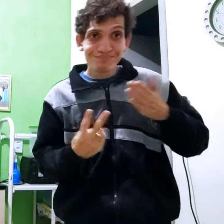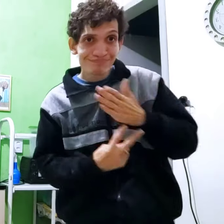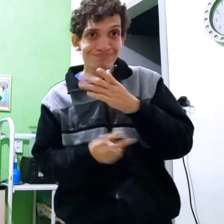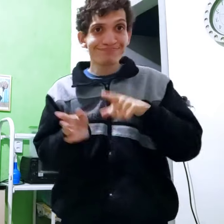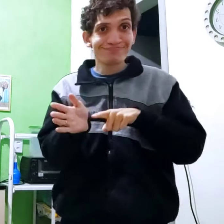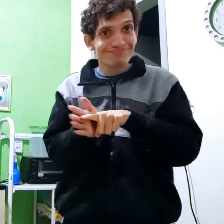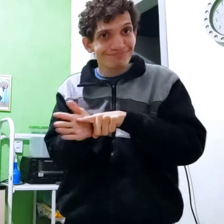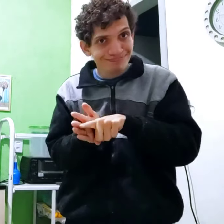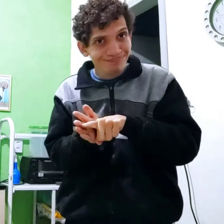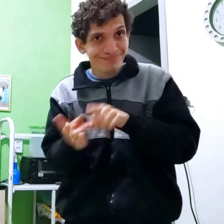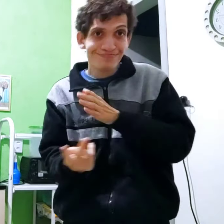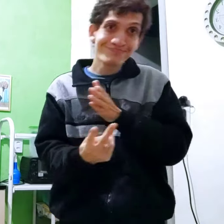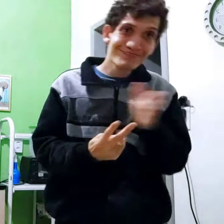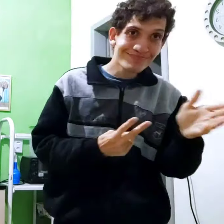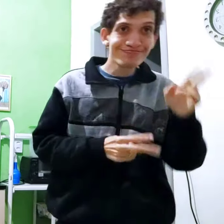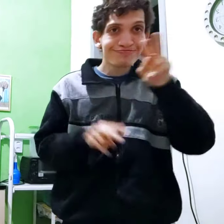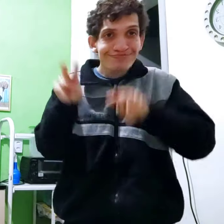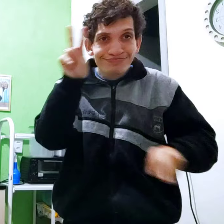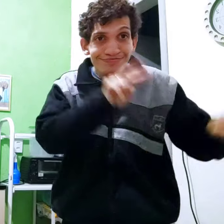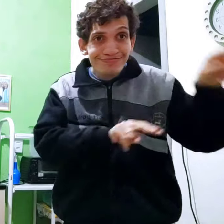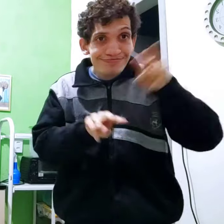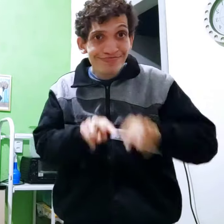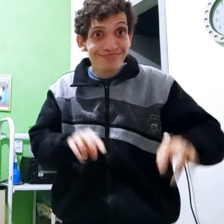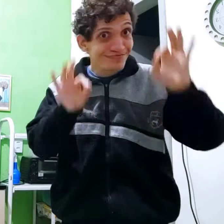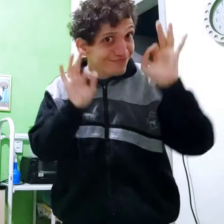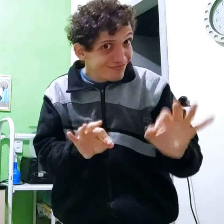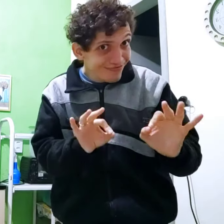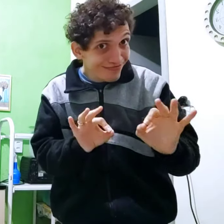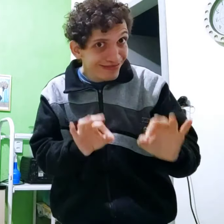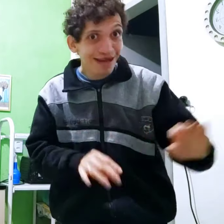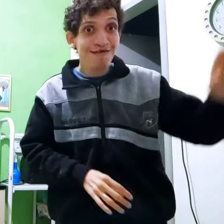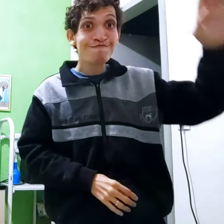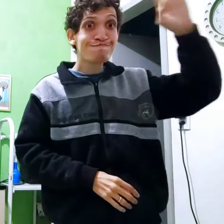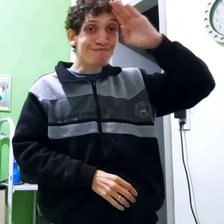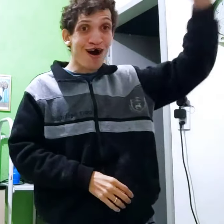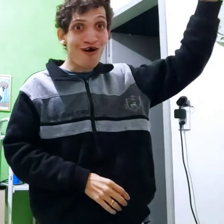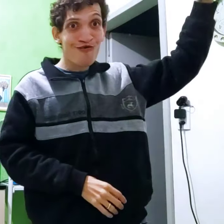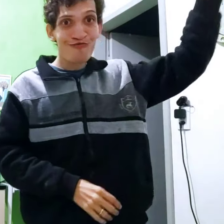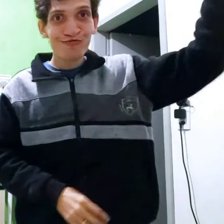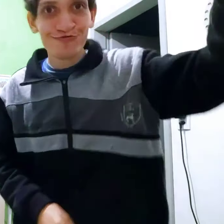possibilidades Primeira E pesquisar E se unei a avaliar Né? Vamooo